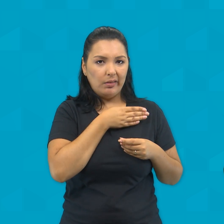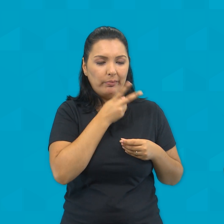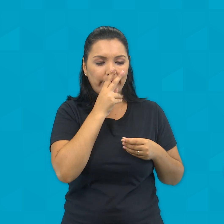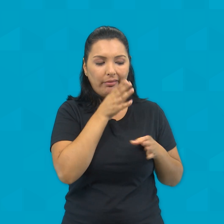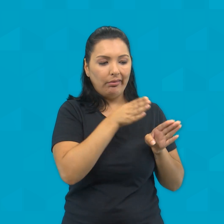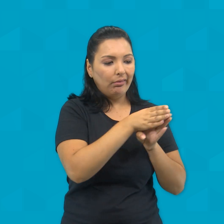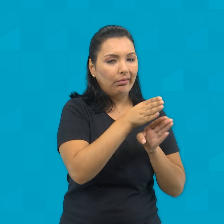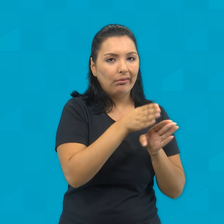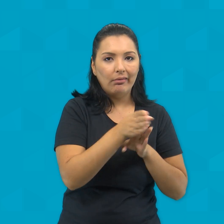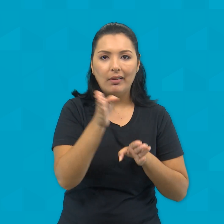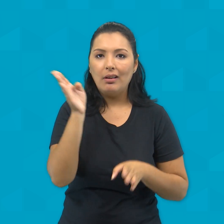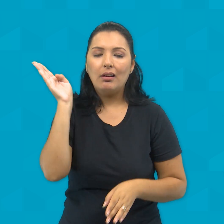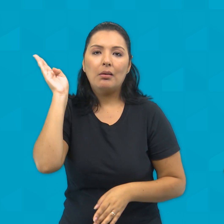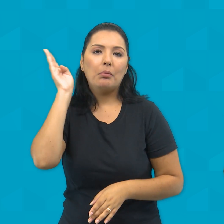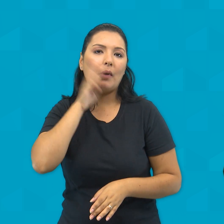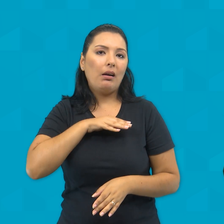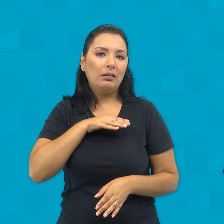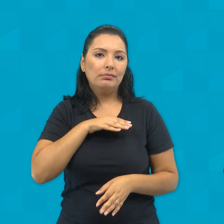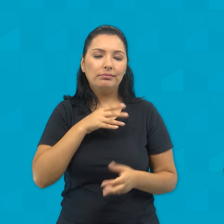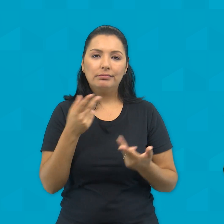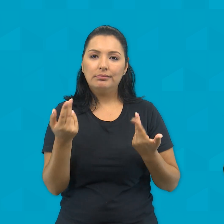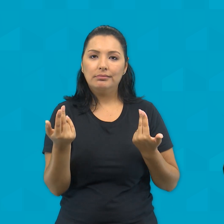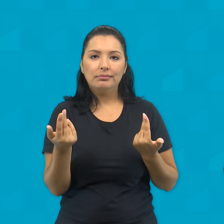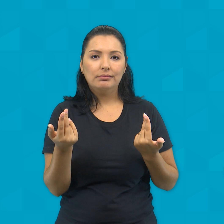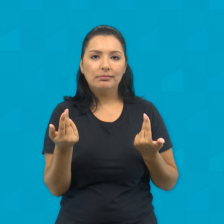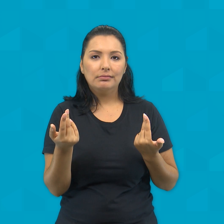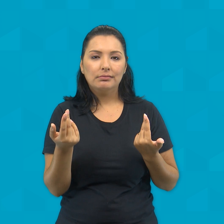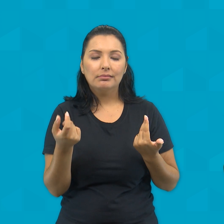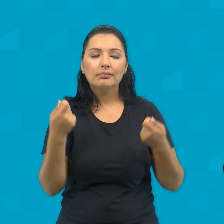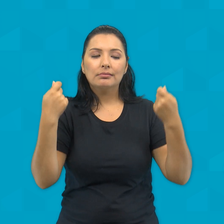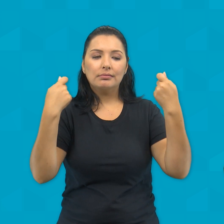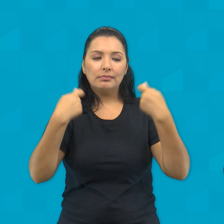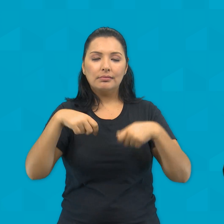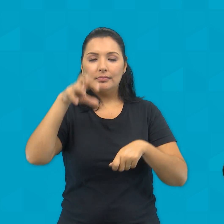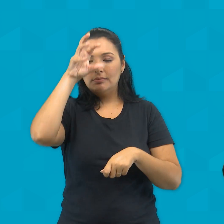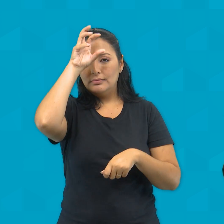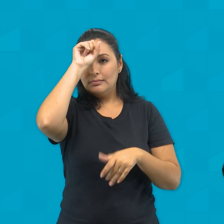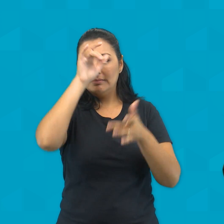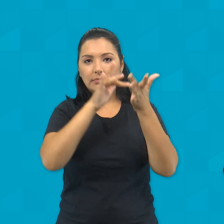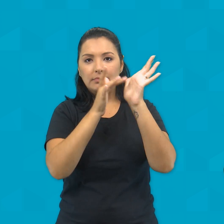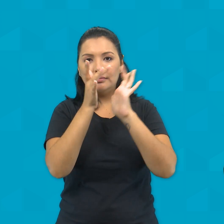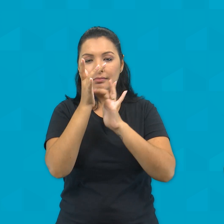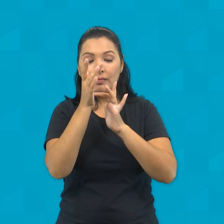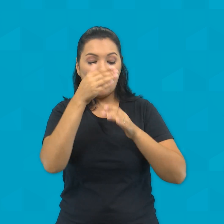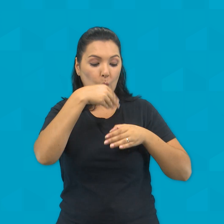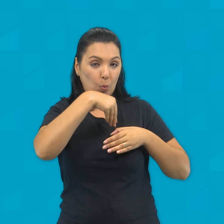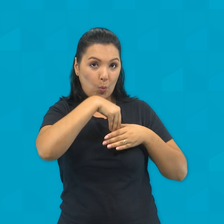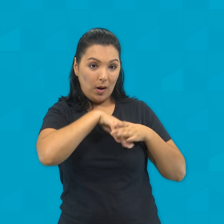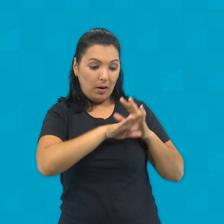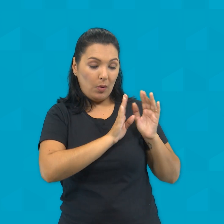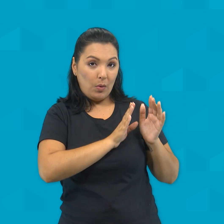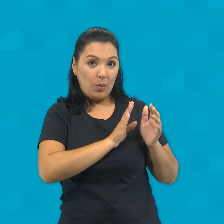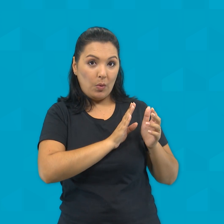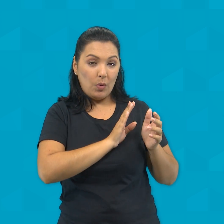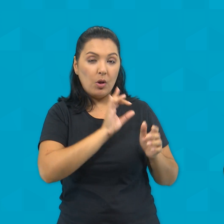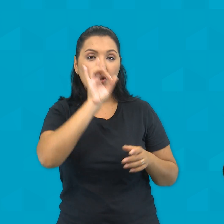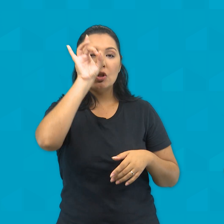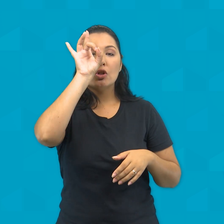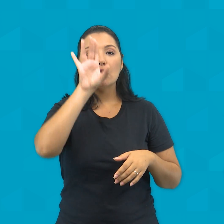oferecer gestos de maldade. Aprendamos então do Cristo a guardar no coração apenas o que for